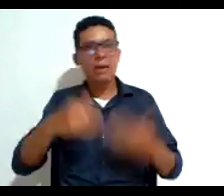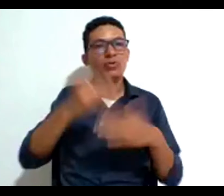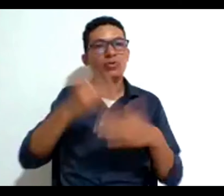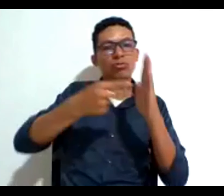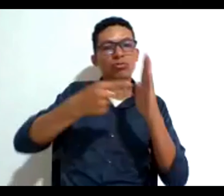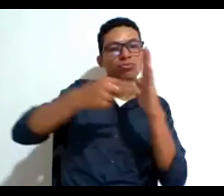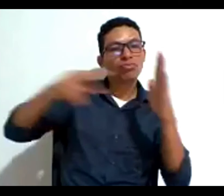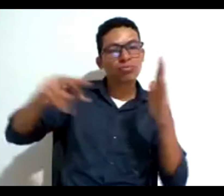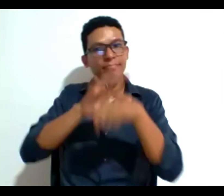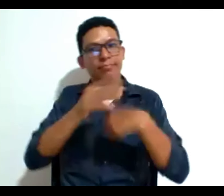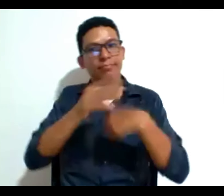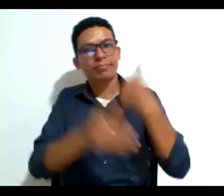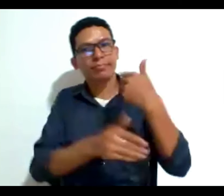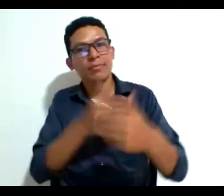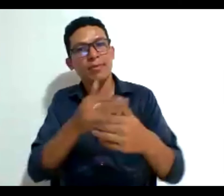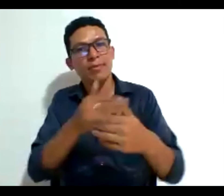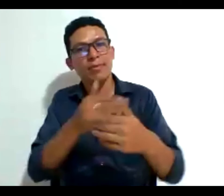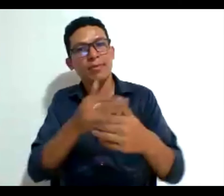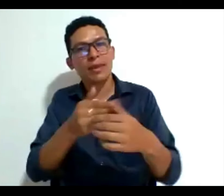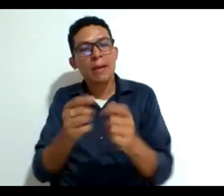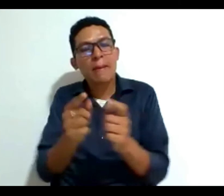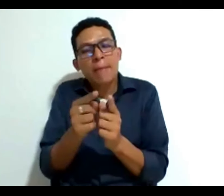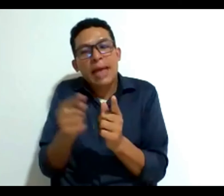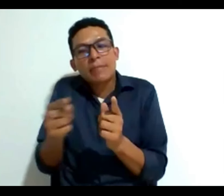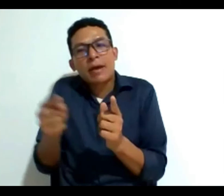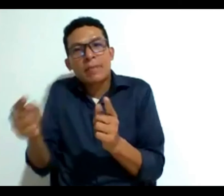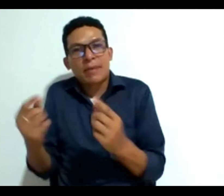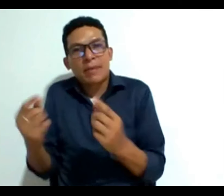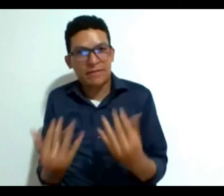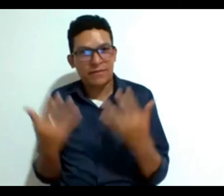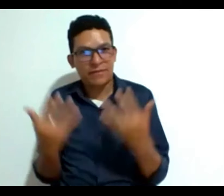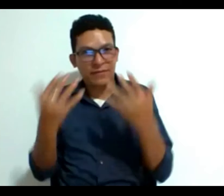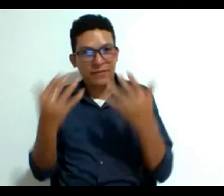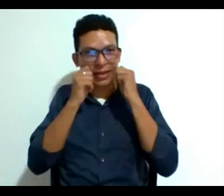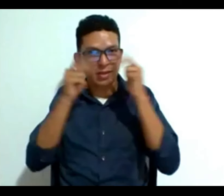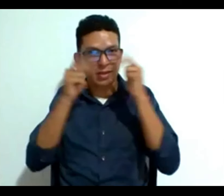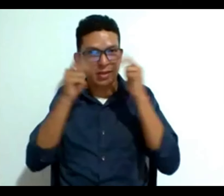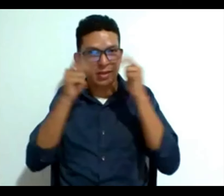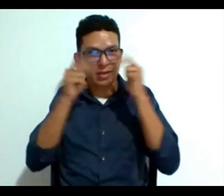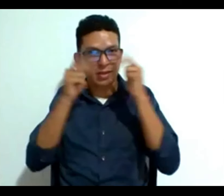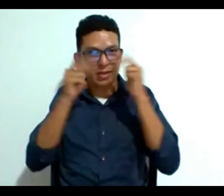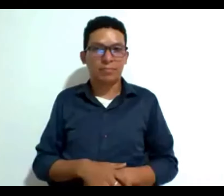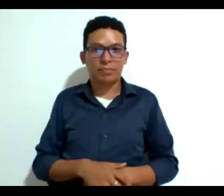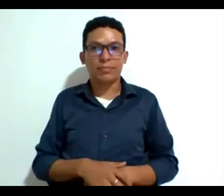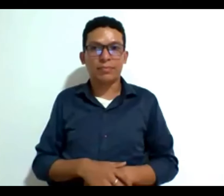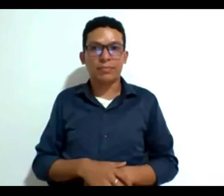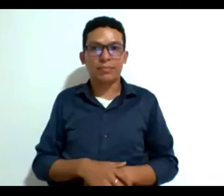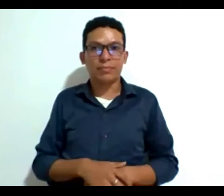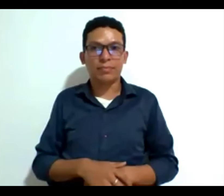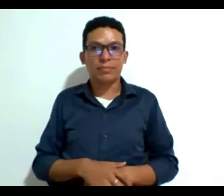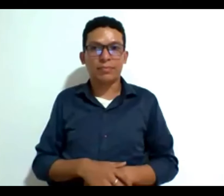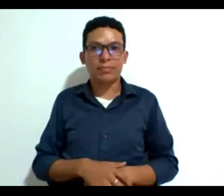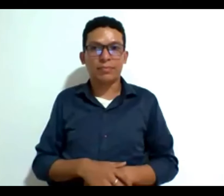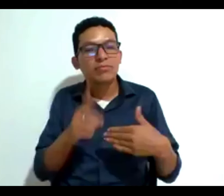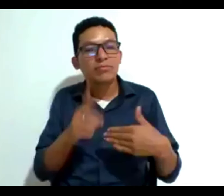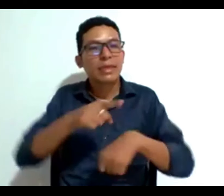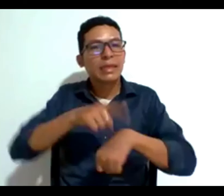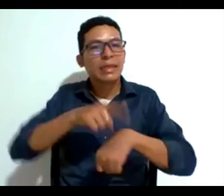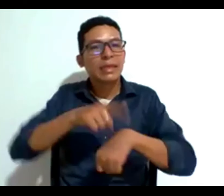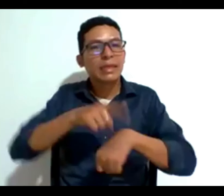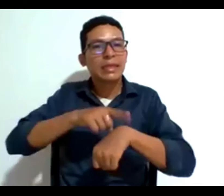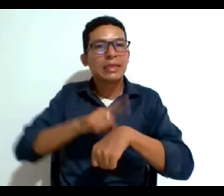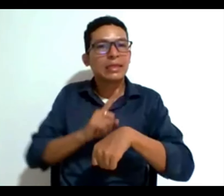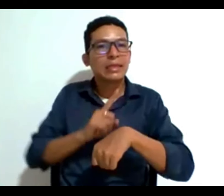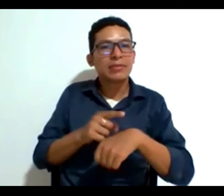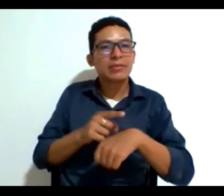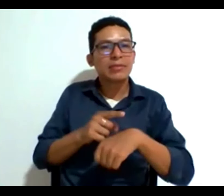prolongar mucho más la vida de seres humanos y también empieza a aparecer en ese momento muchos dilemas